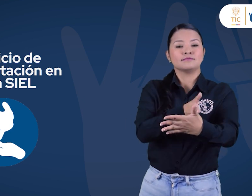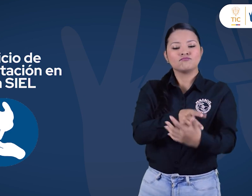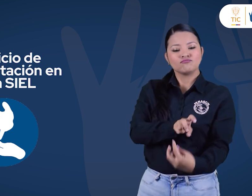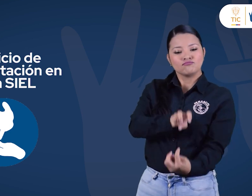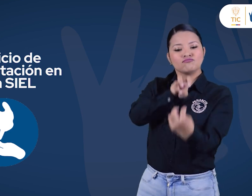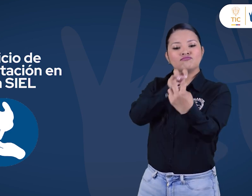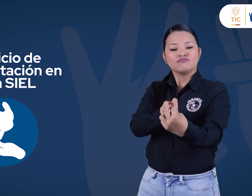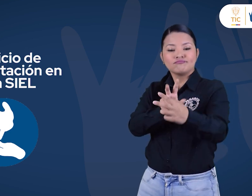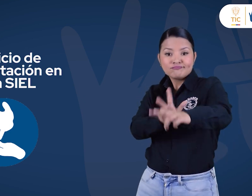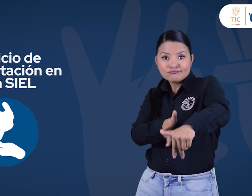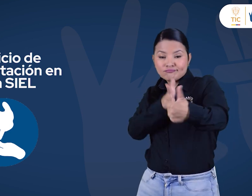CIEL.